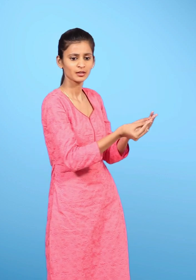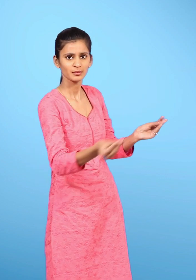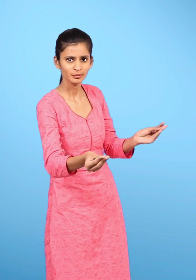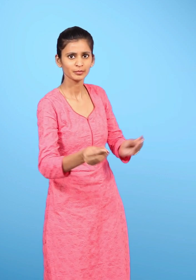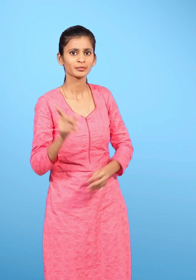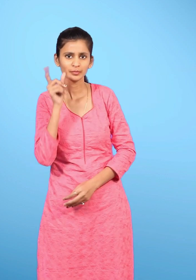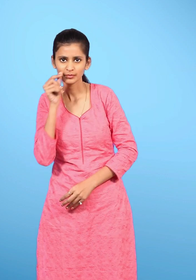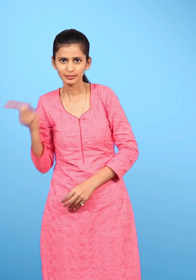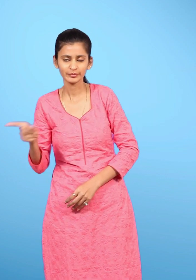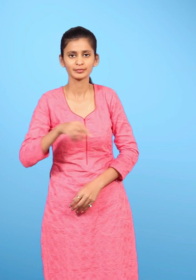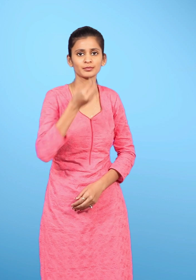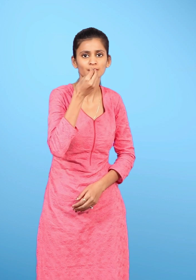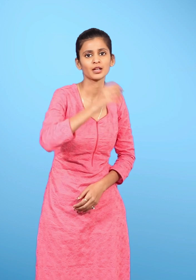चूले में खाना पका रहा है